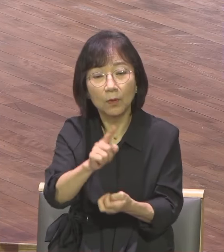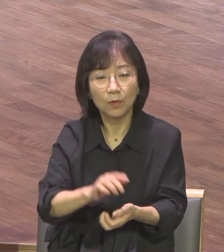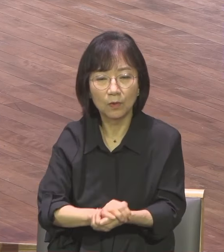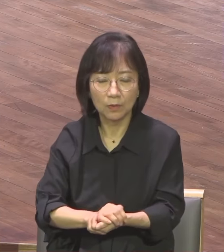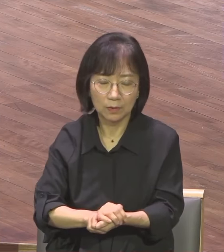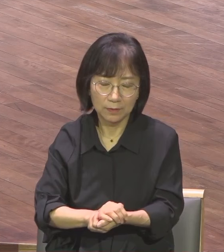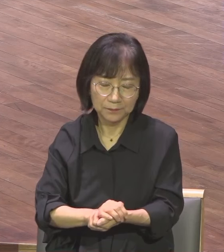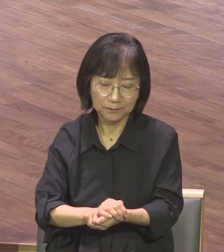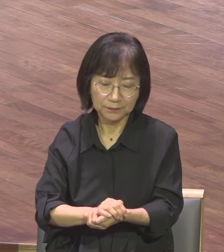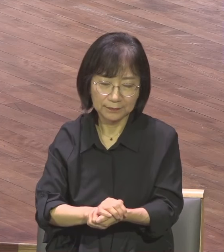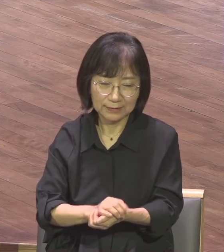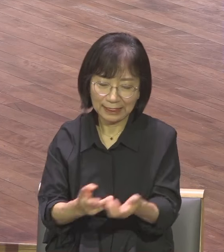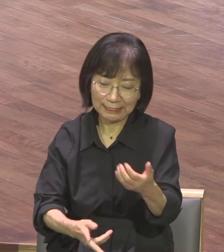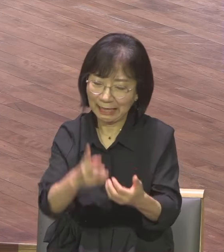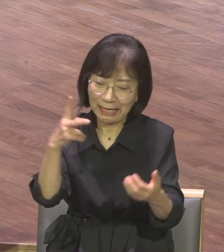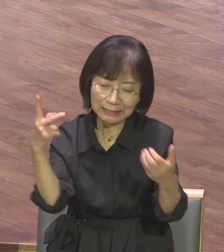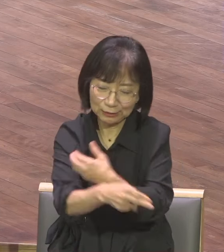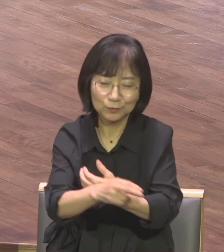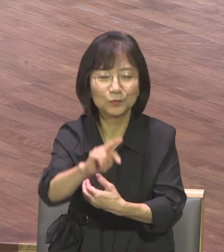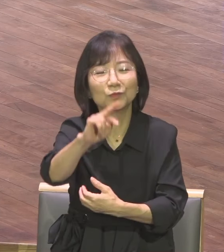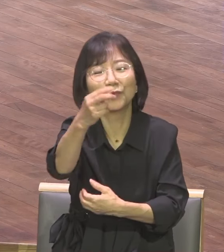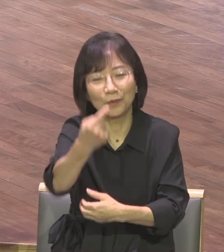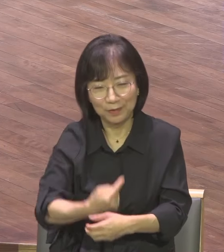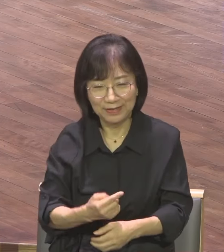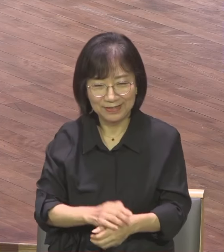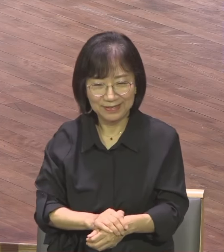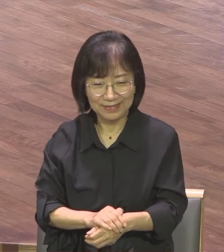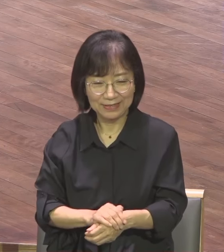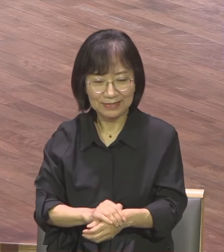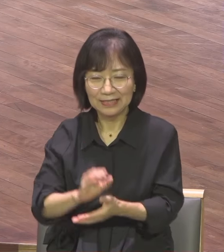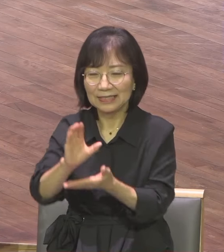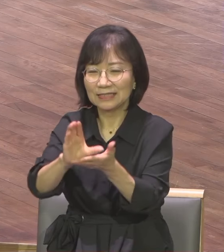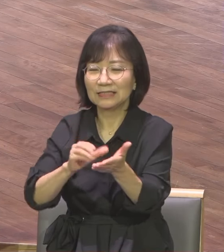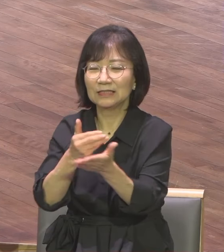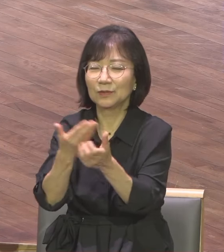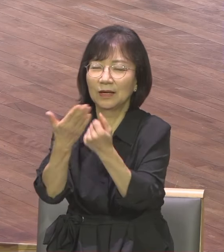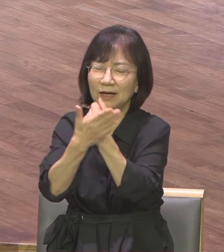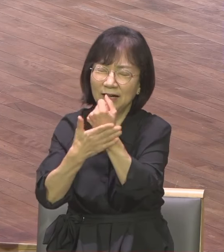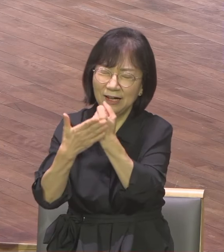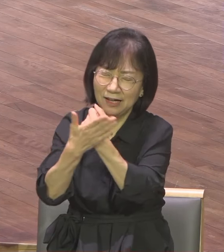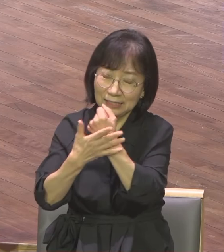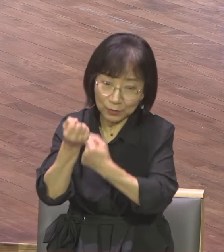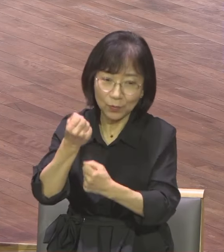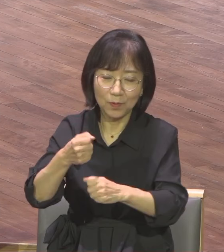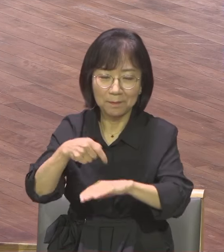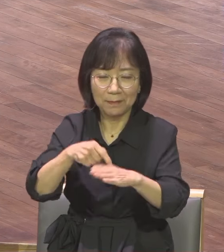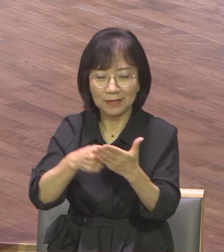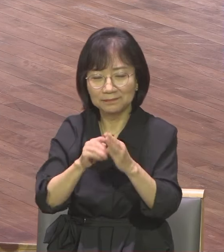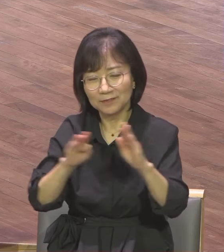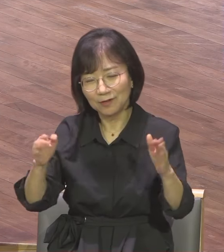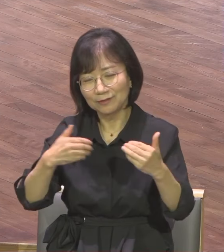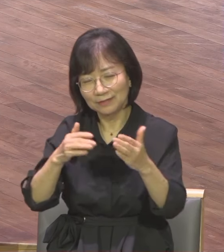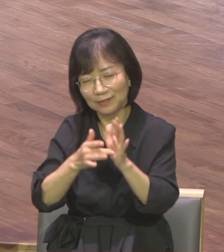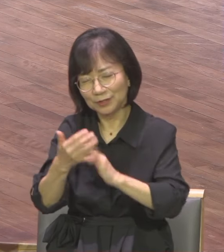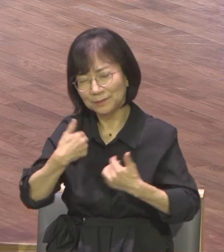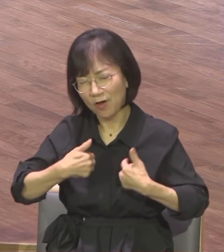돌이켜라 그리스도로 말미암아 예수님을 영접해야 된다 이게 복음 아닙니까